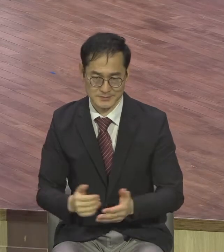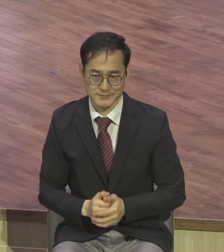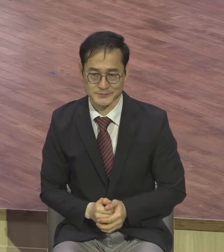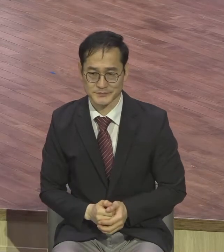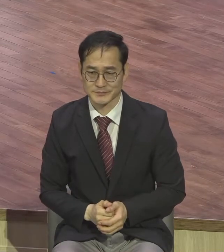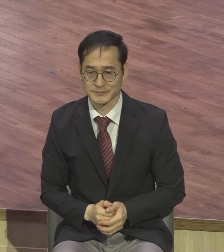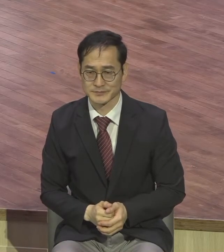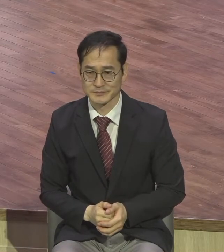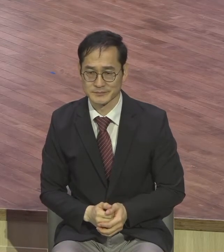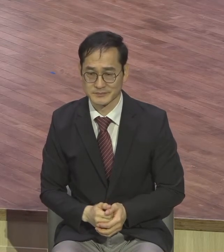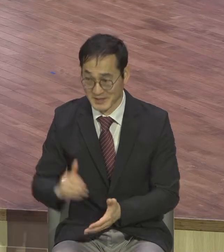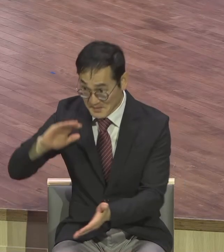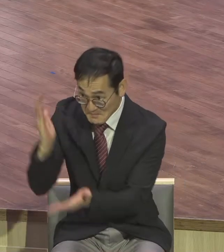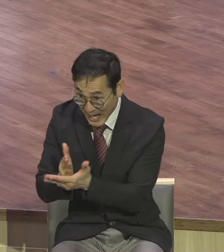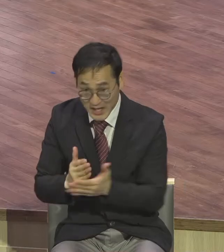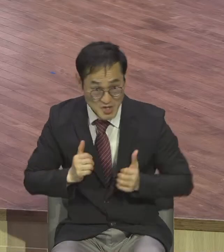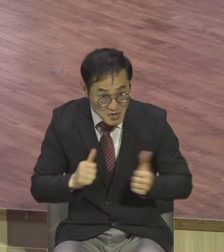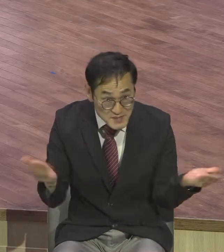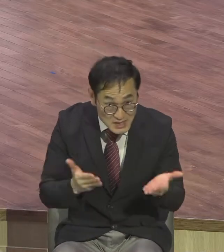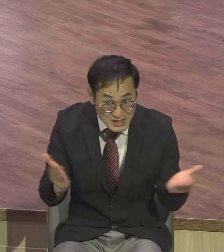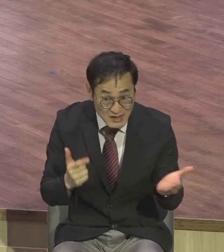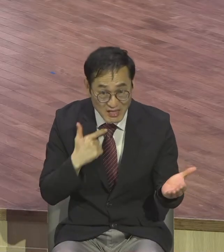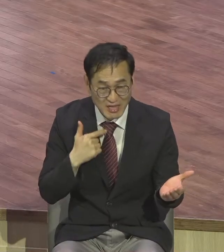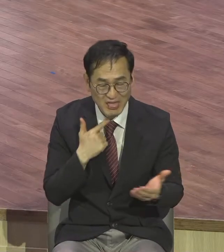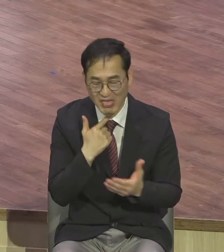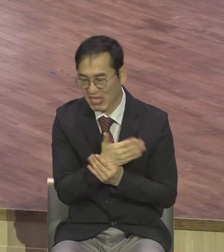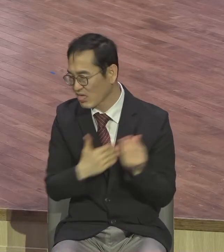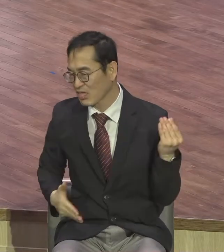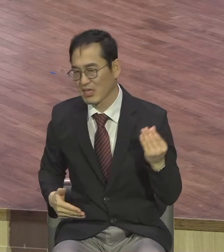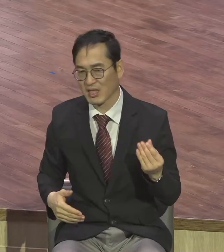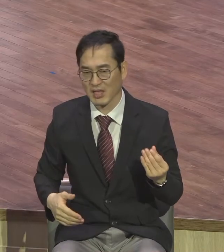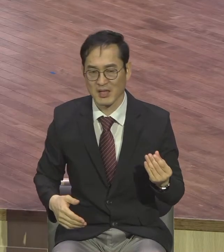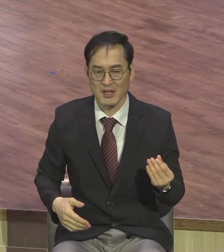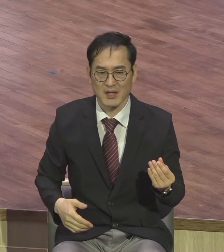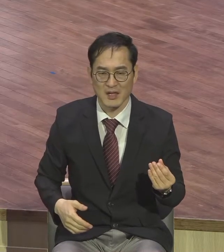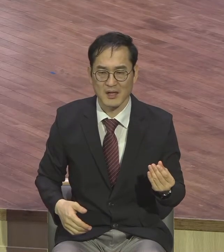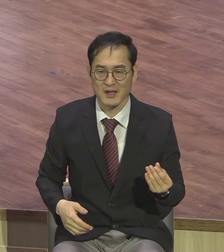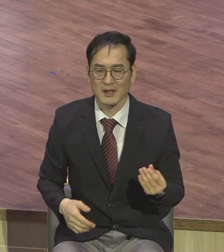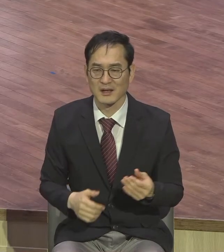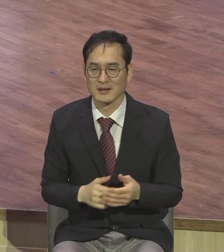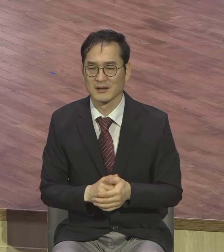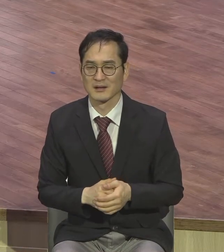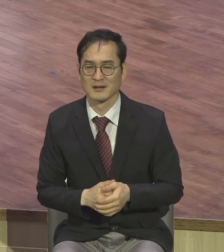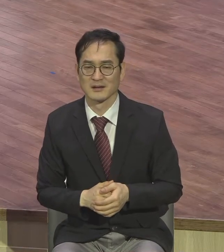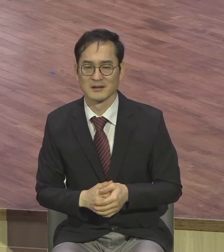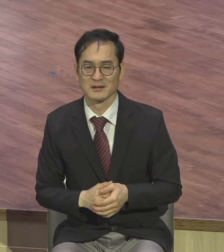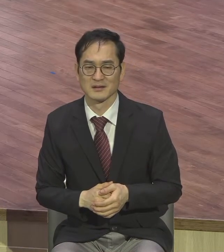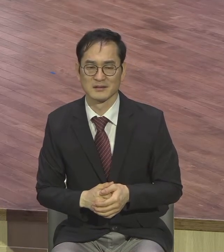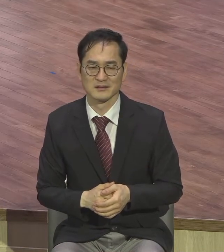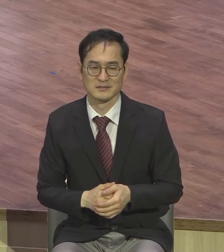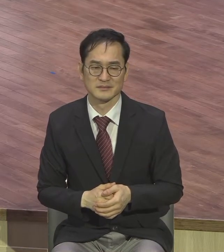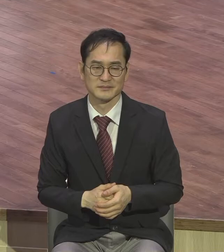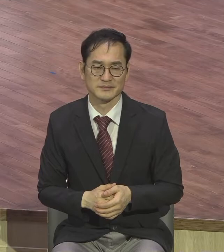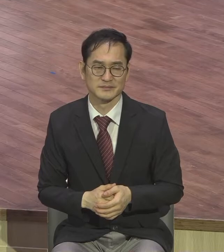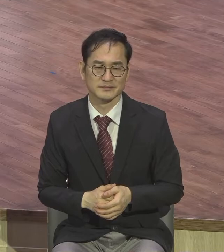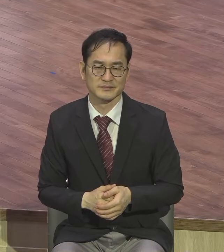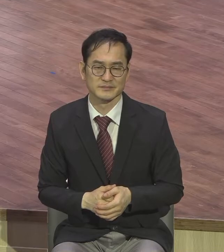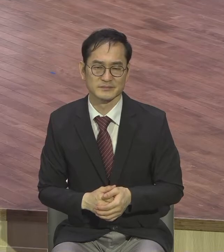정말 내가 말씀의 은혜를 받고 난 후 은혜도 못 받은 게 뭐 일한다고 떠들고 있으면 시끄럽습니다